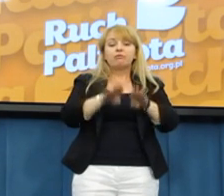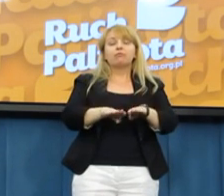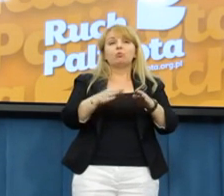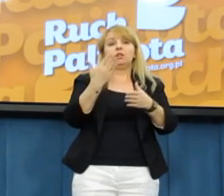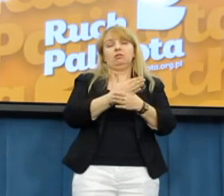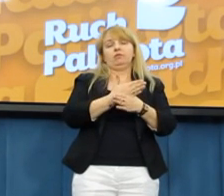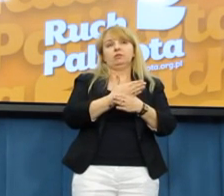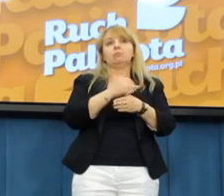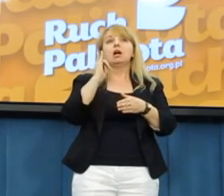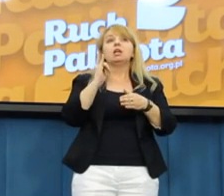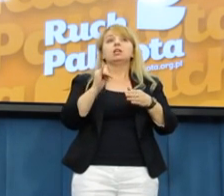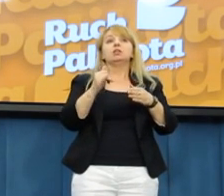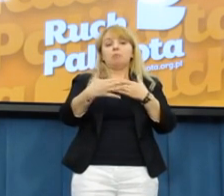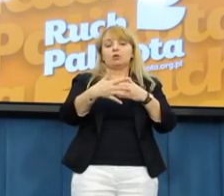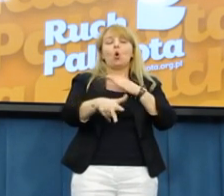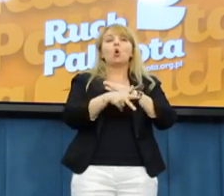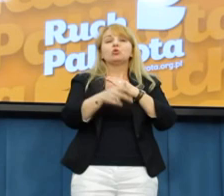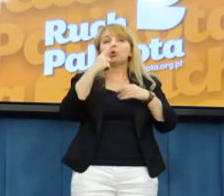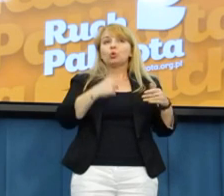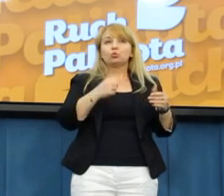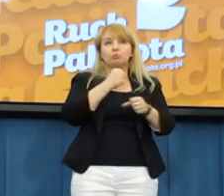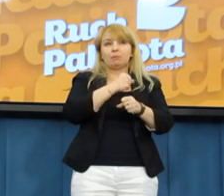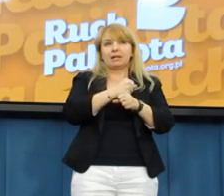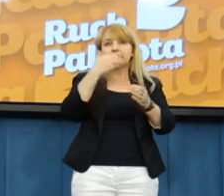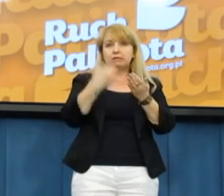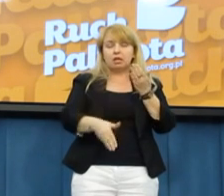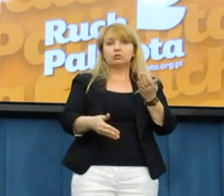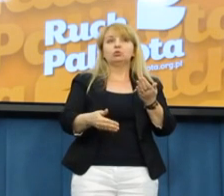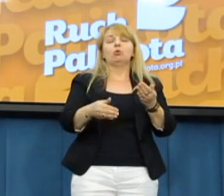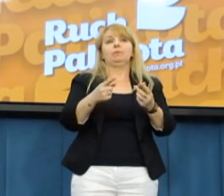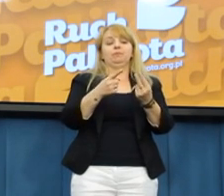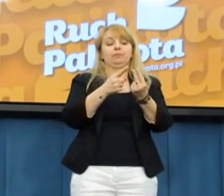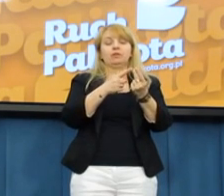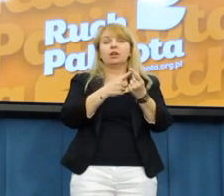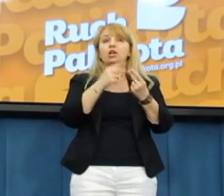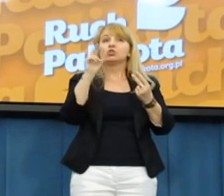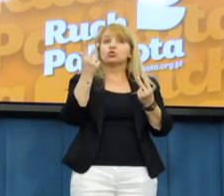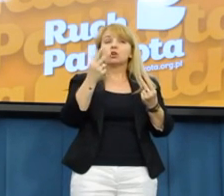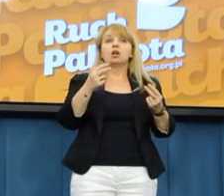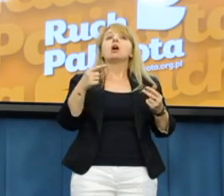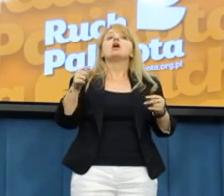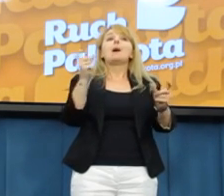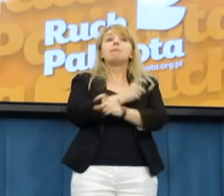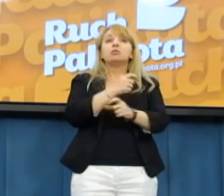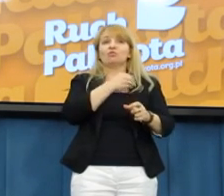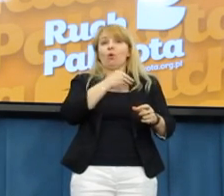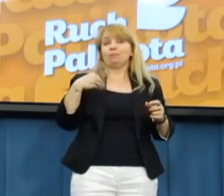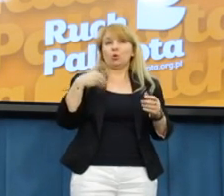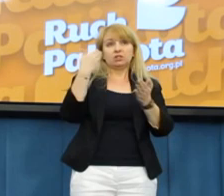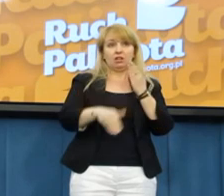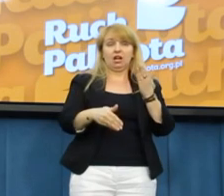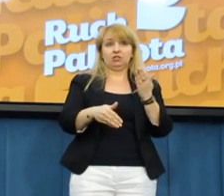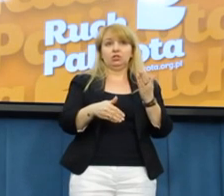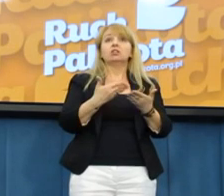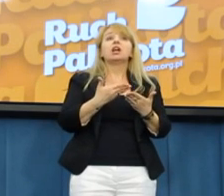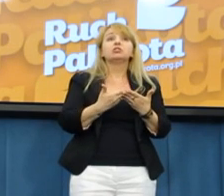nie dość, że prawie 80 osób wyląduje na bruku, to jest jeszcze jeden ważny aspekt, na który chciałem zwrócić Państwu uwagę. Mianowicie, że państwo Polskie na tym traci, dlatego, że te 70 parę osób